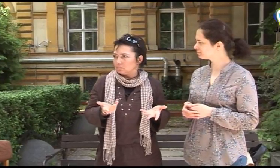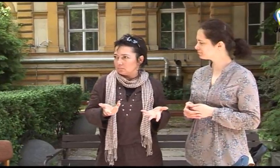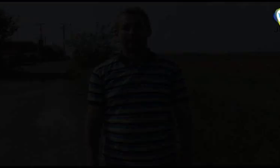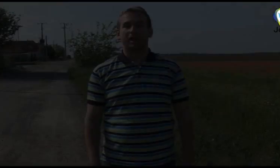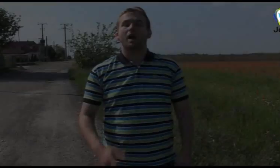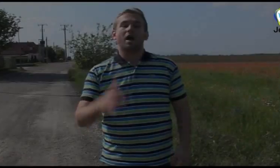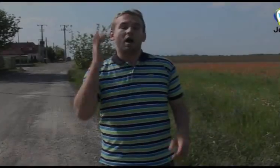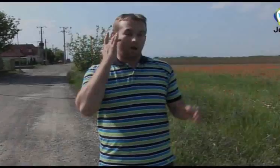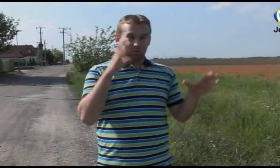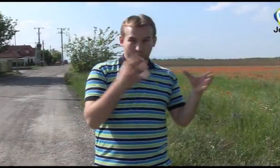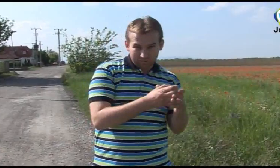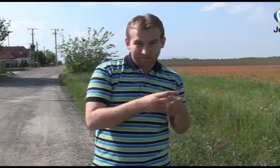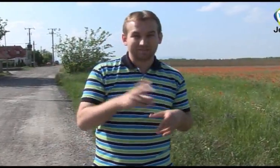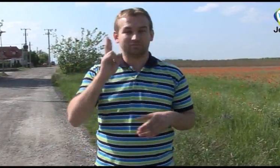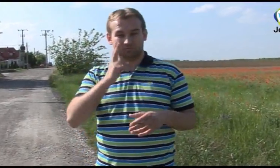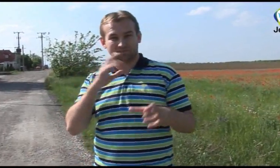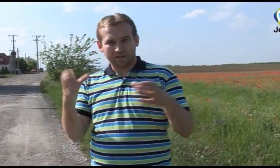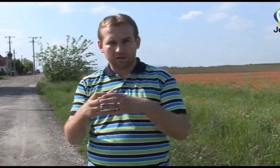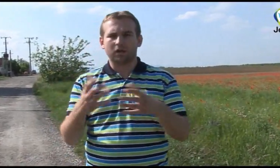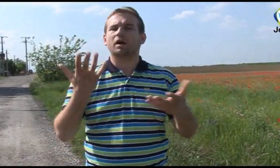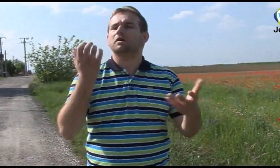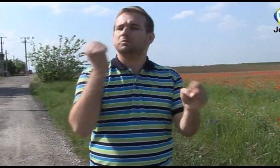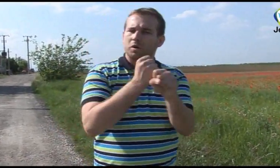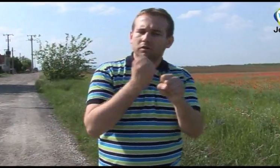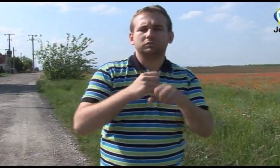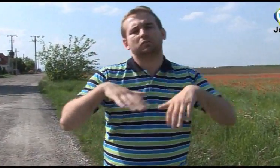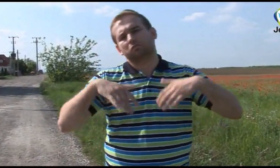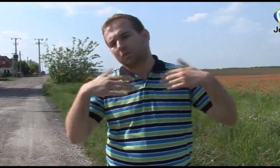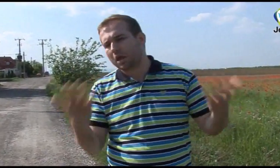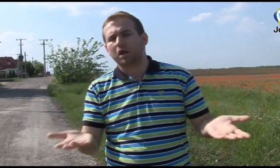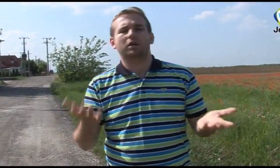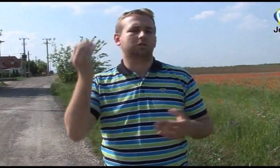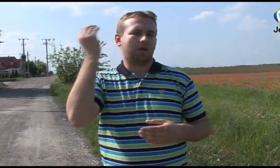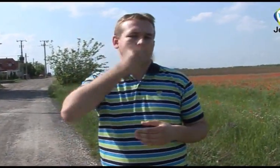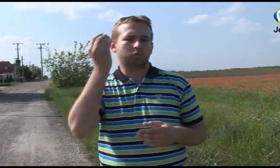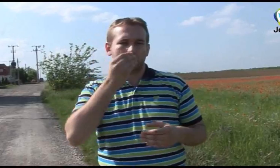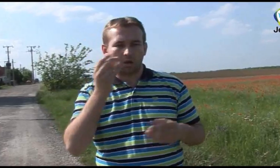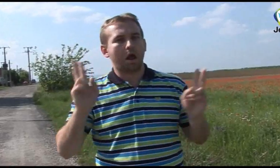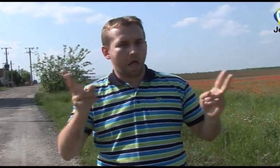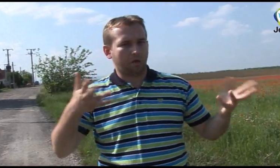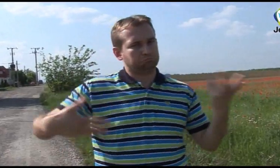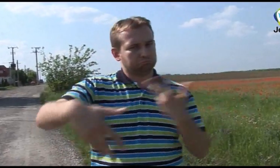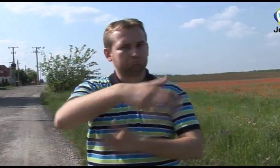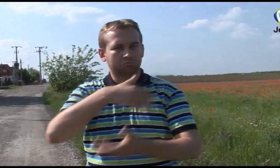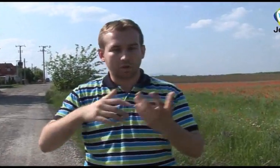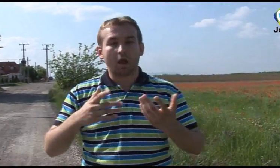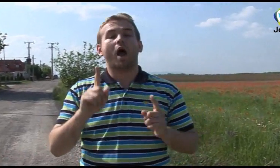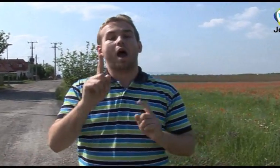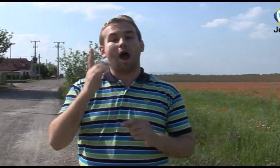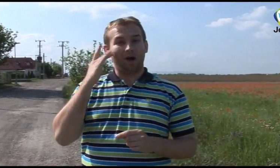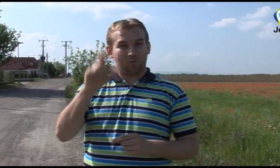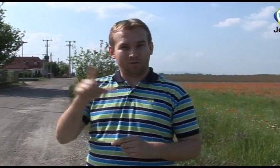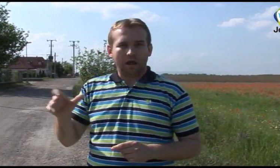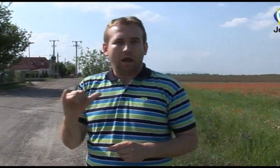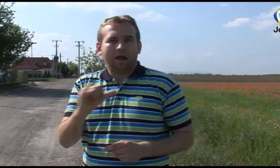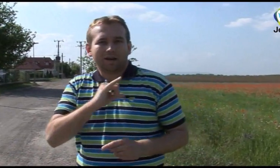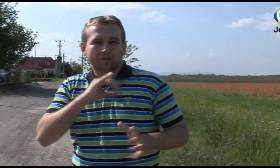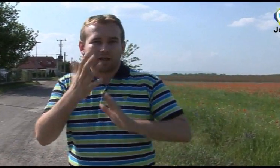Sok hallássérült most is együtt tanul, vagy dolgozik a hallókkal. Az ő befogadásuk a halló társadalomban ennyire nyitottabbá válik, hiszen sokan